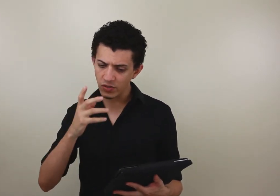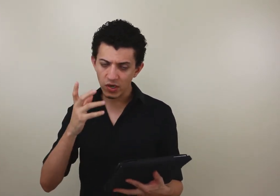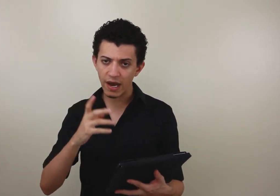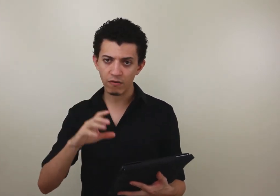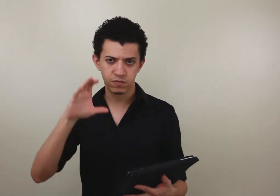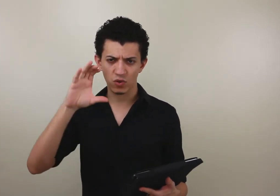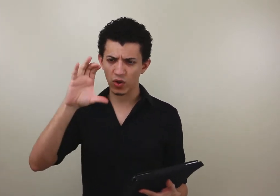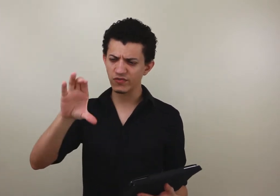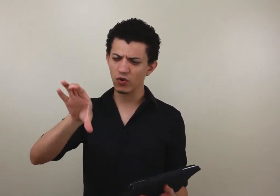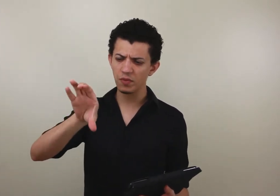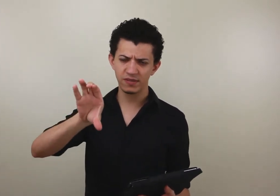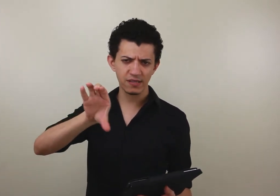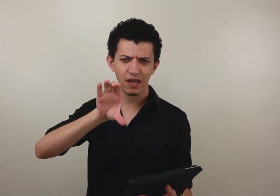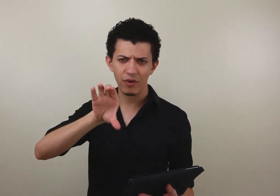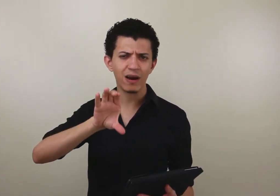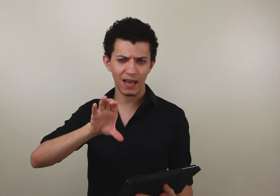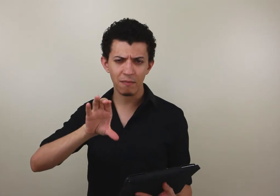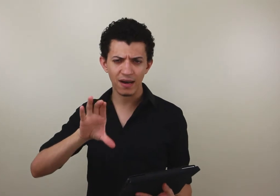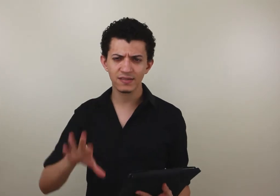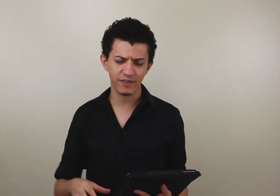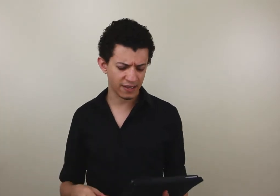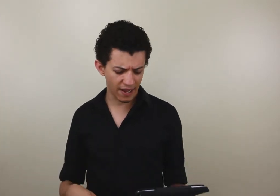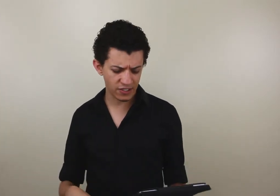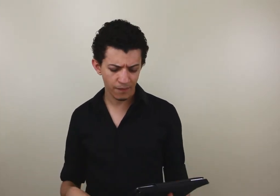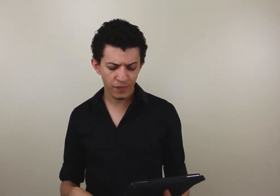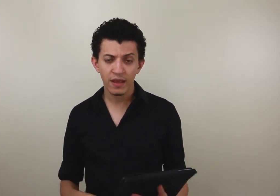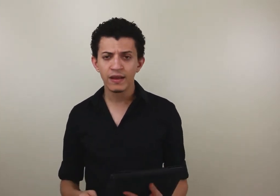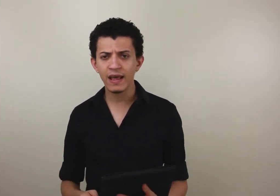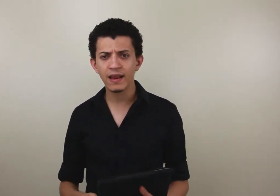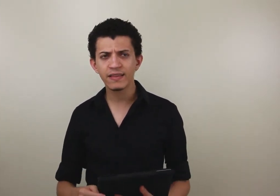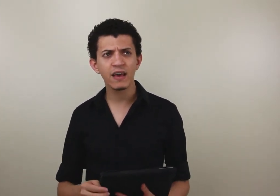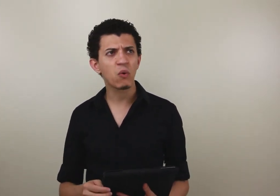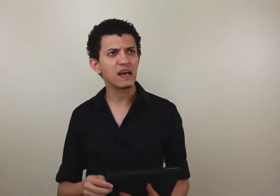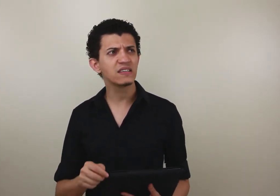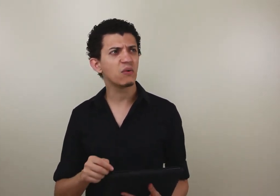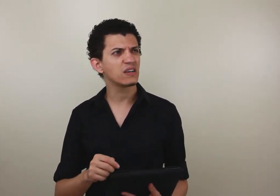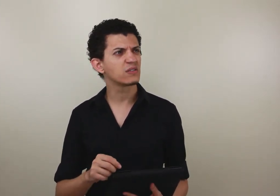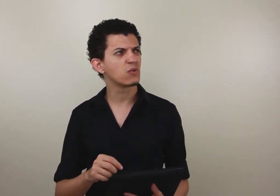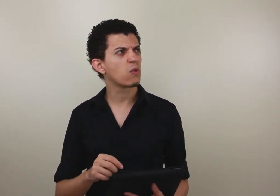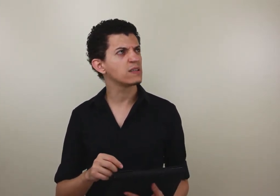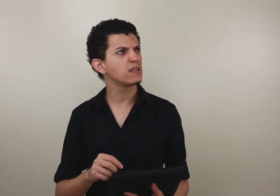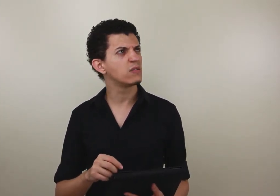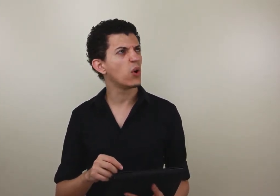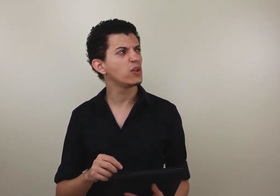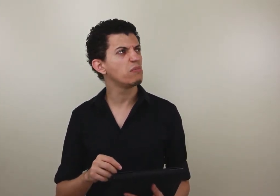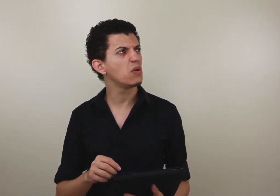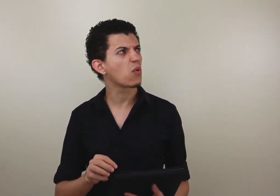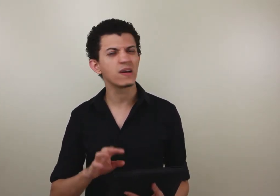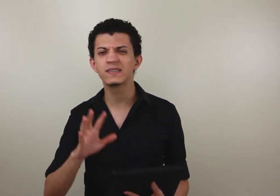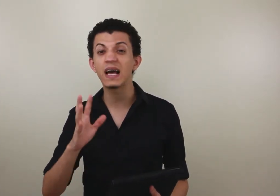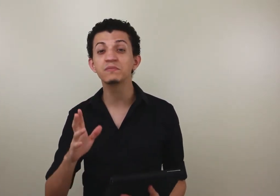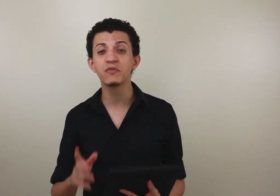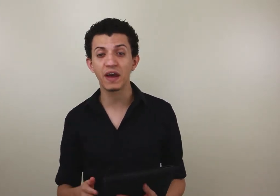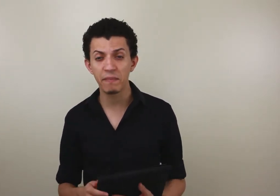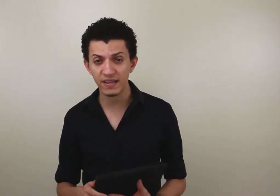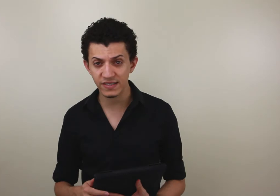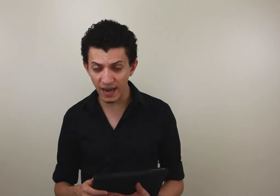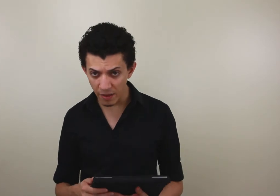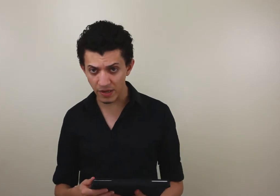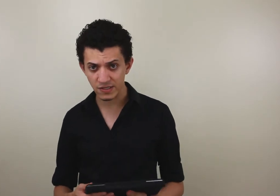ele é um dicionário, são dois volumes desse tamanho, um calhamaço, na verdade. Nele tem quase, eu acho que são quase 8 mil, quase 10 mil verbetes da Libras.